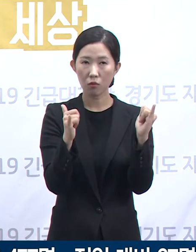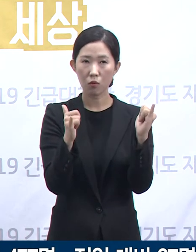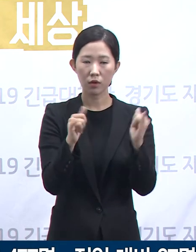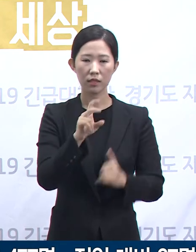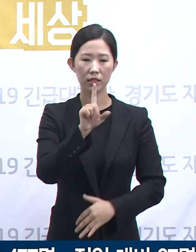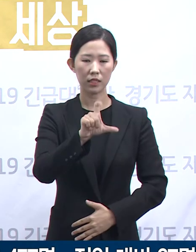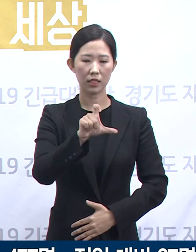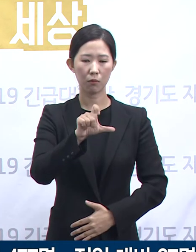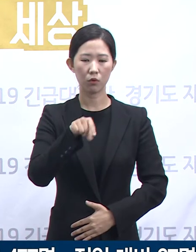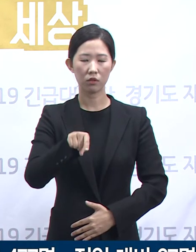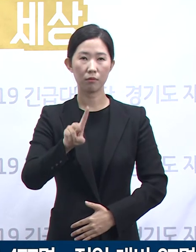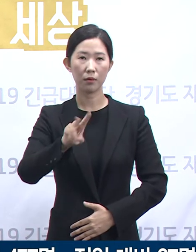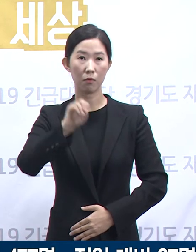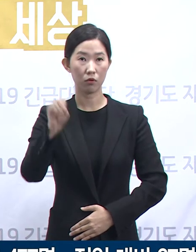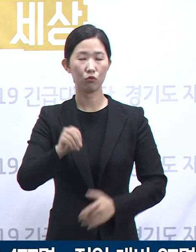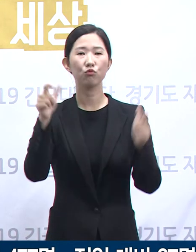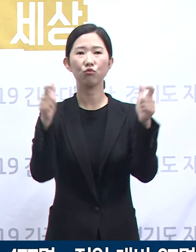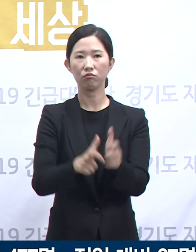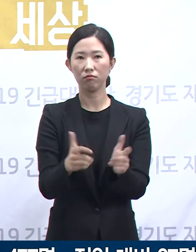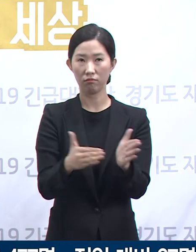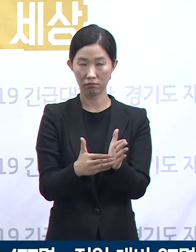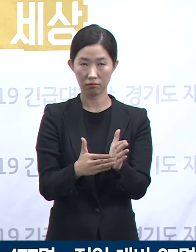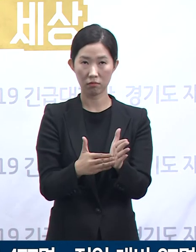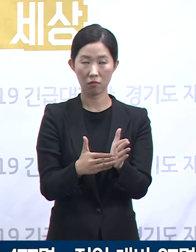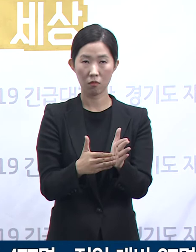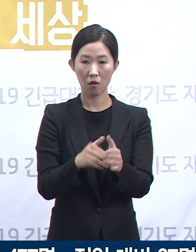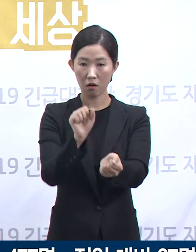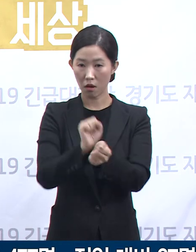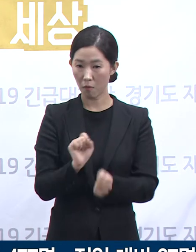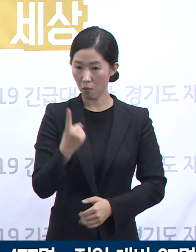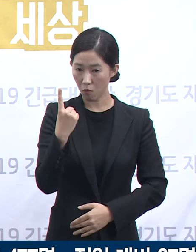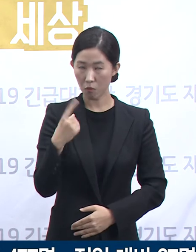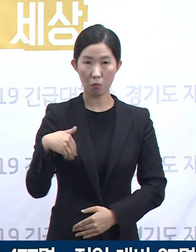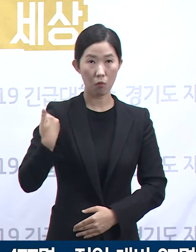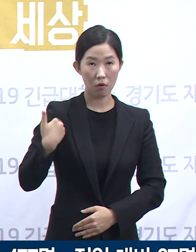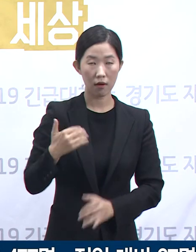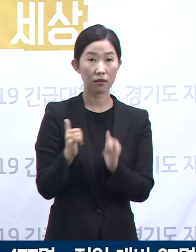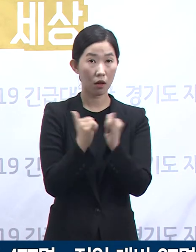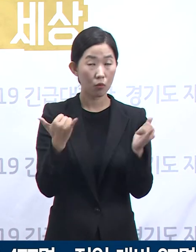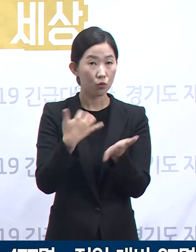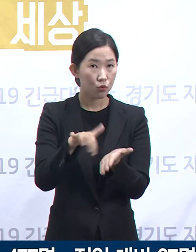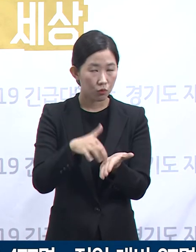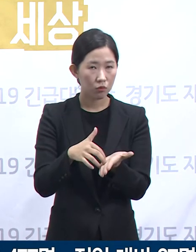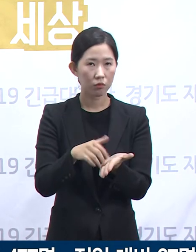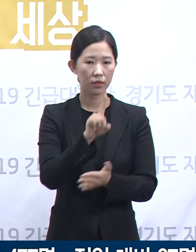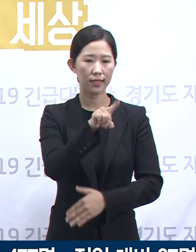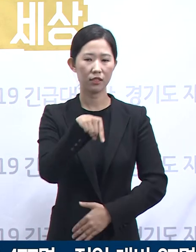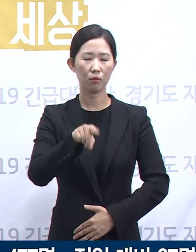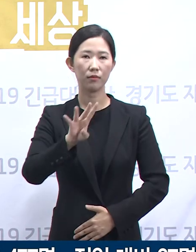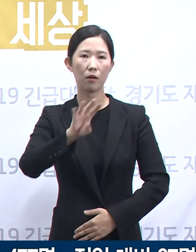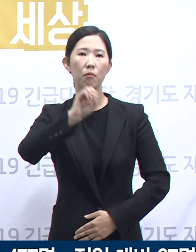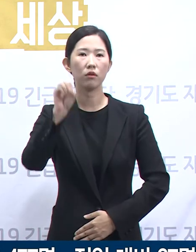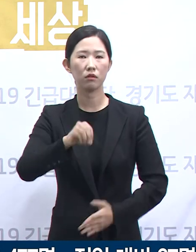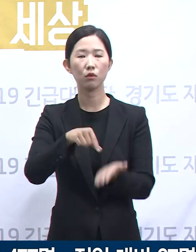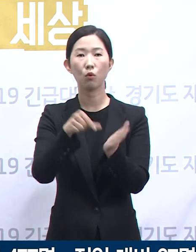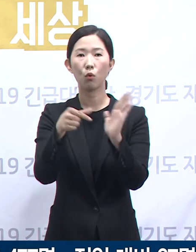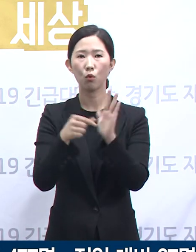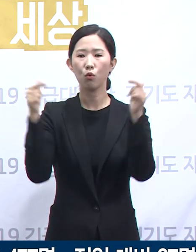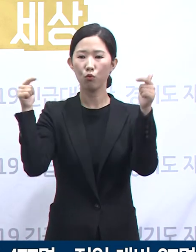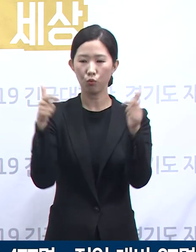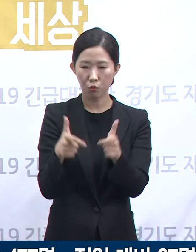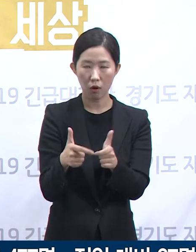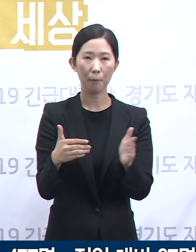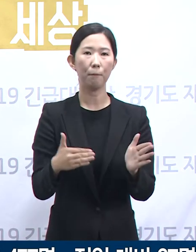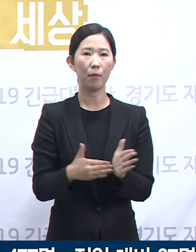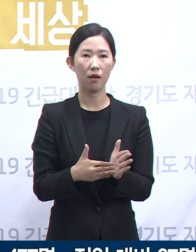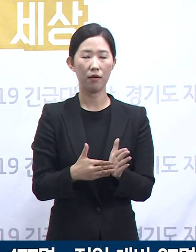.2%포인트 정도 감소했고, 감염 경로 불명 확진자 비율은 1.4%포인트 정도 감소한 차이를